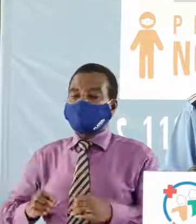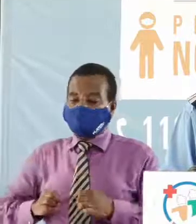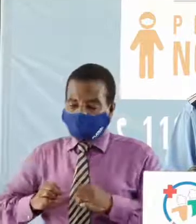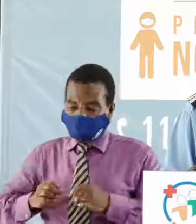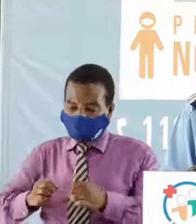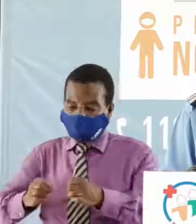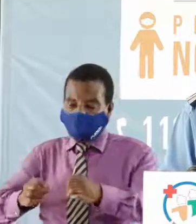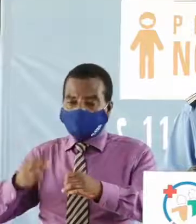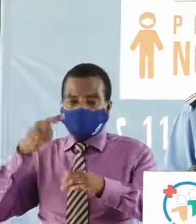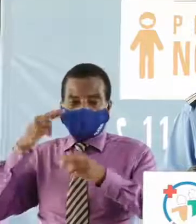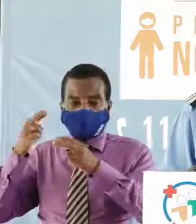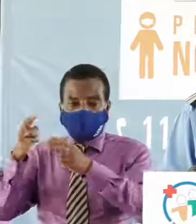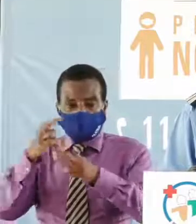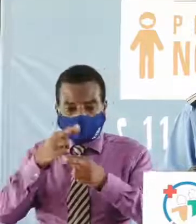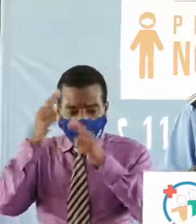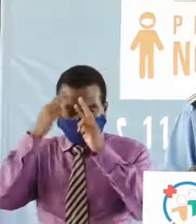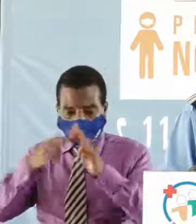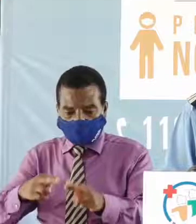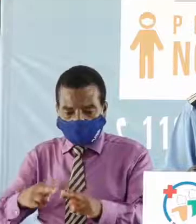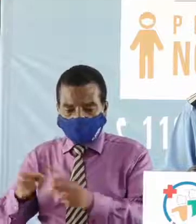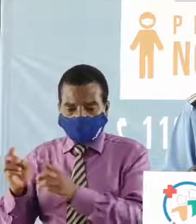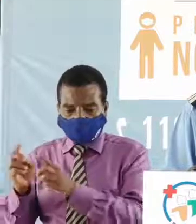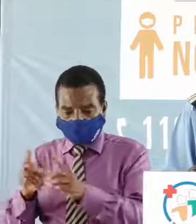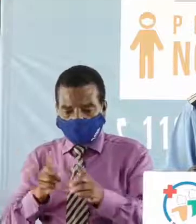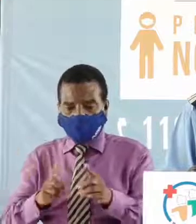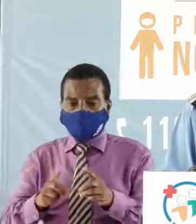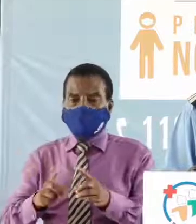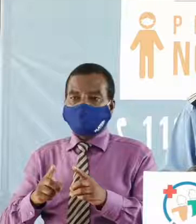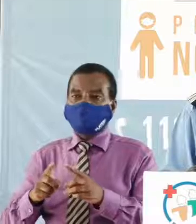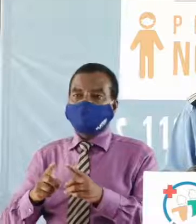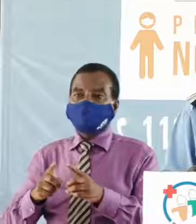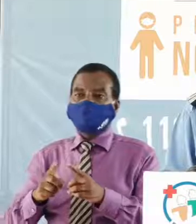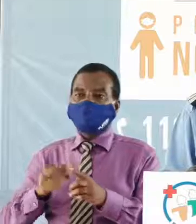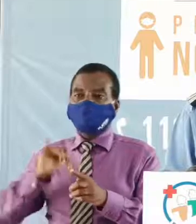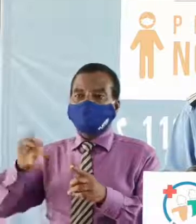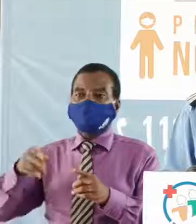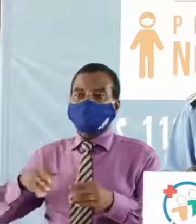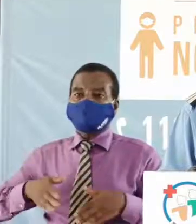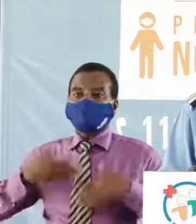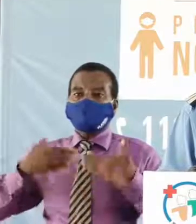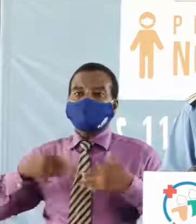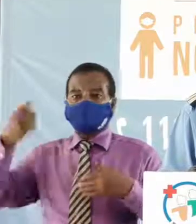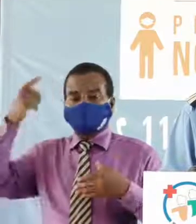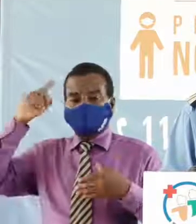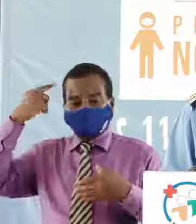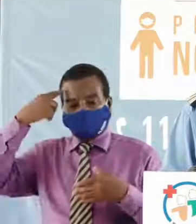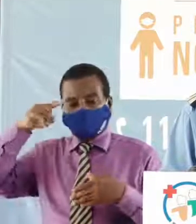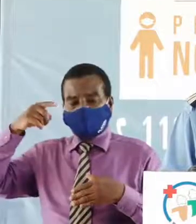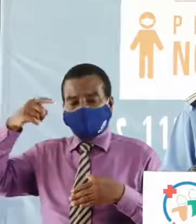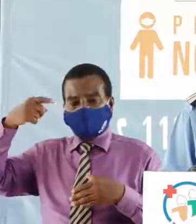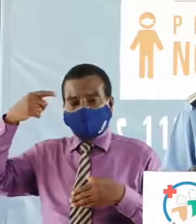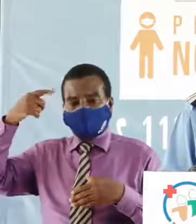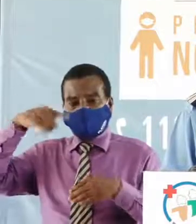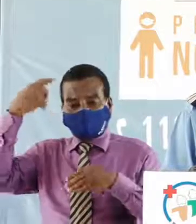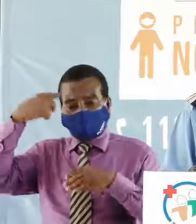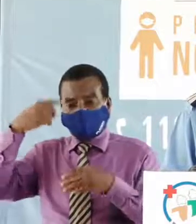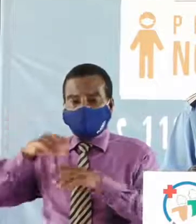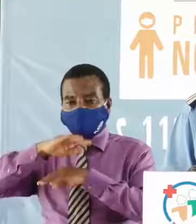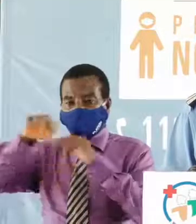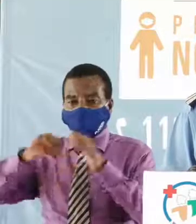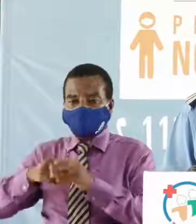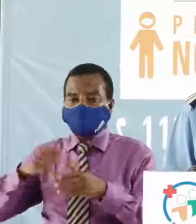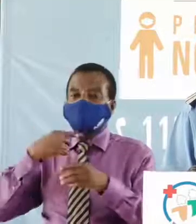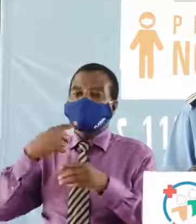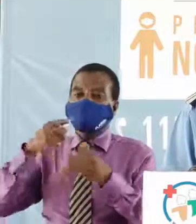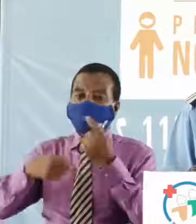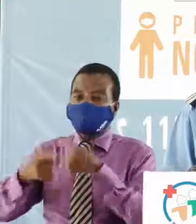des dites mesures. En effet, il nous plaît pour la gouverne de tous de préciser ce